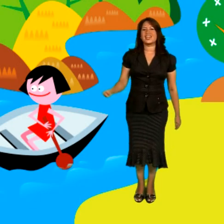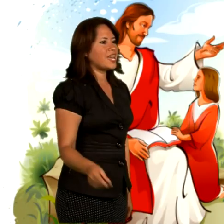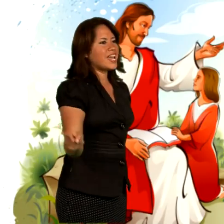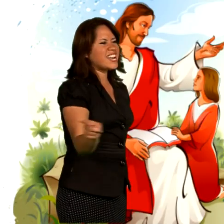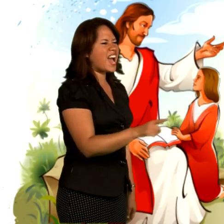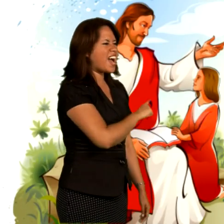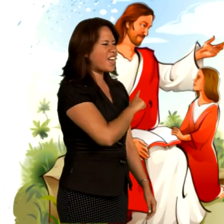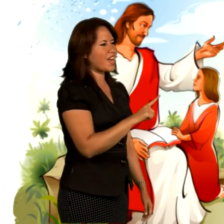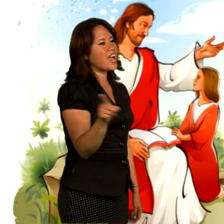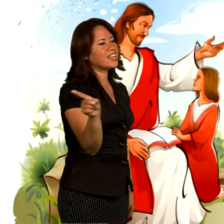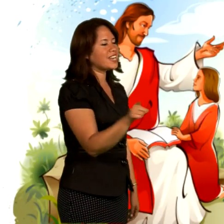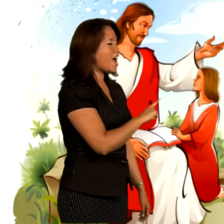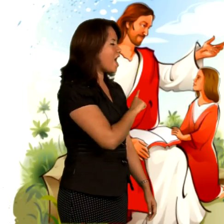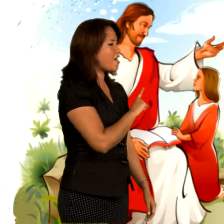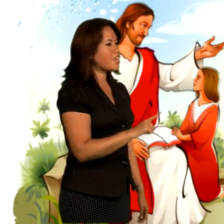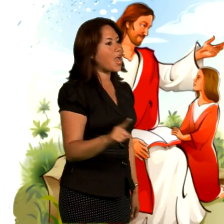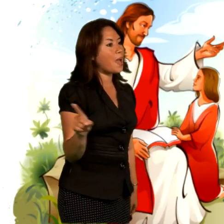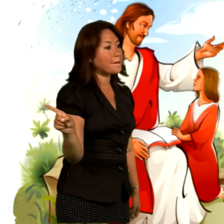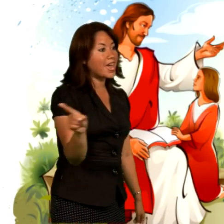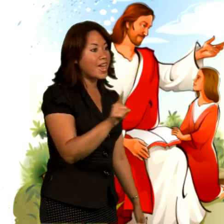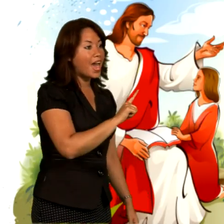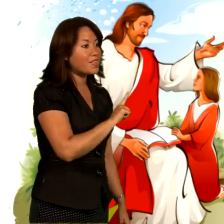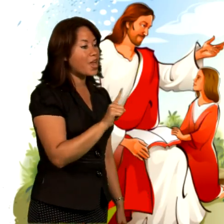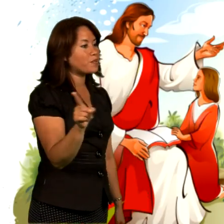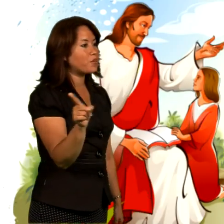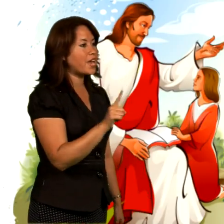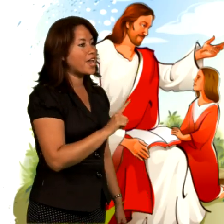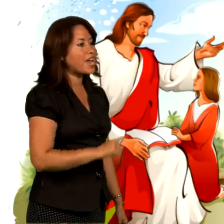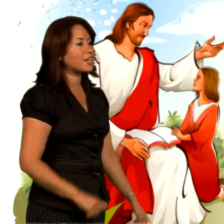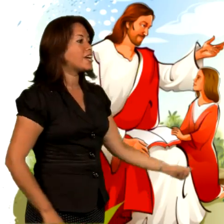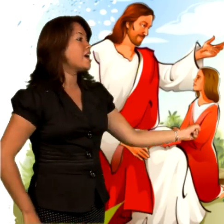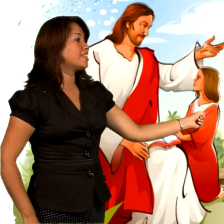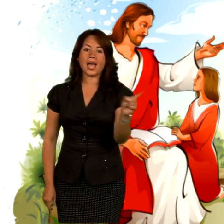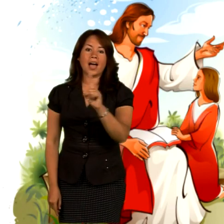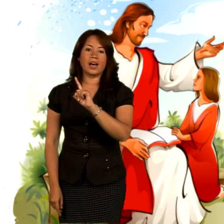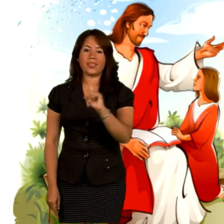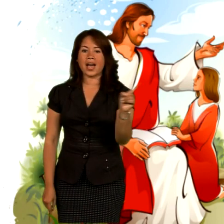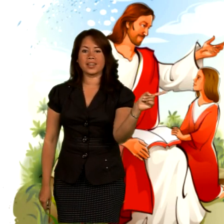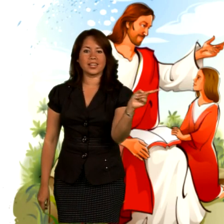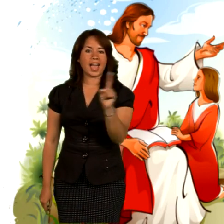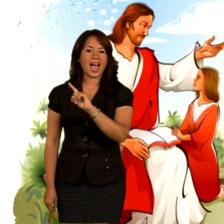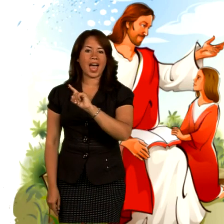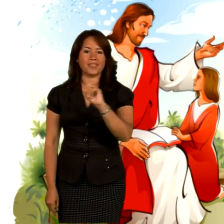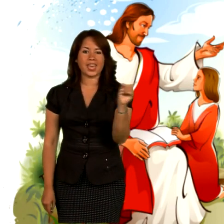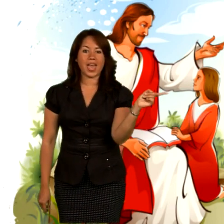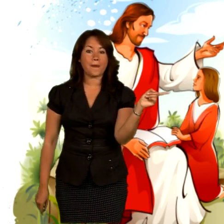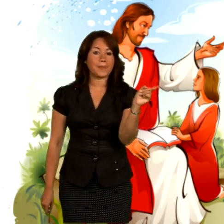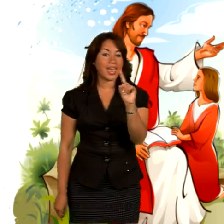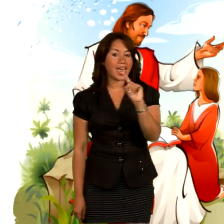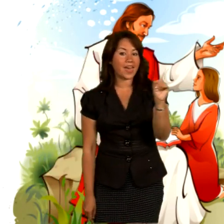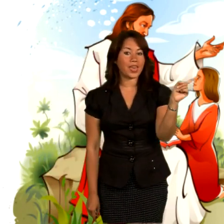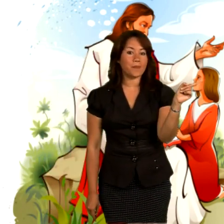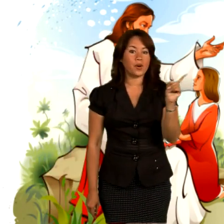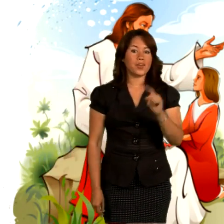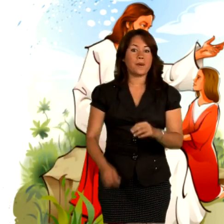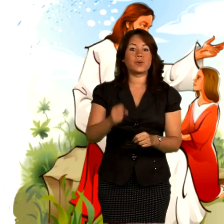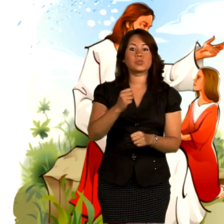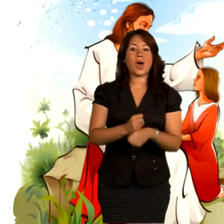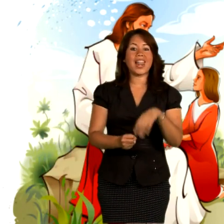Nada ni nadie me ha de mover Nada ni nadie me ha de mover Pues cual